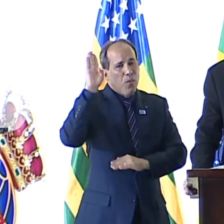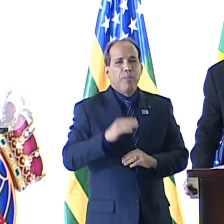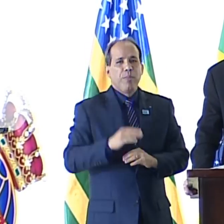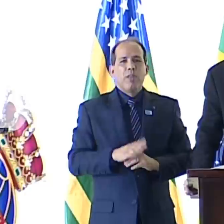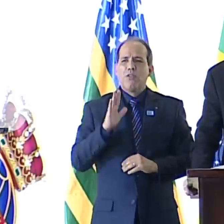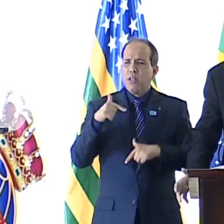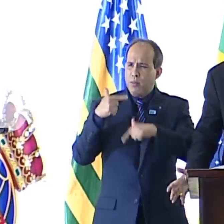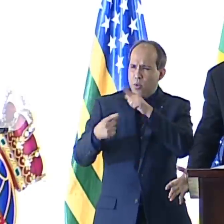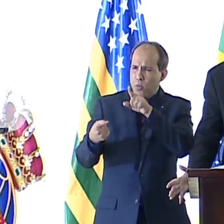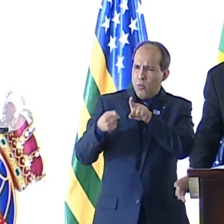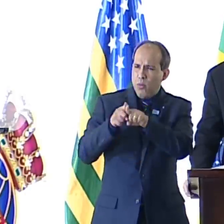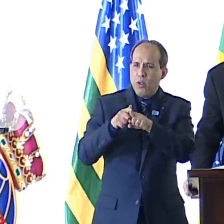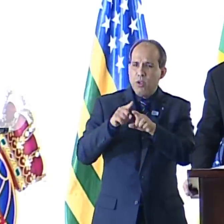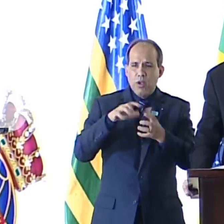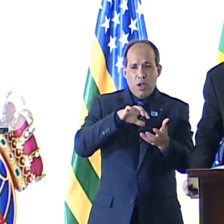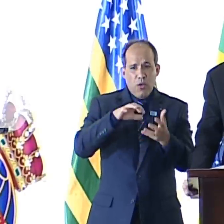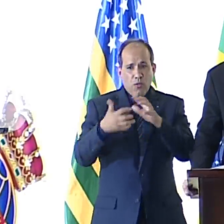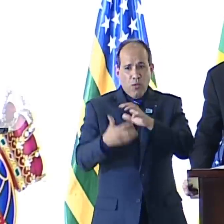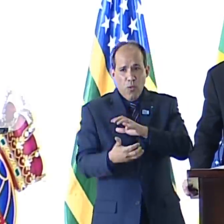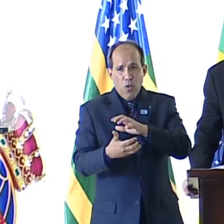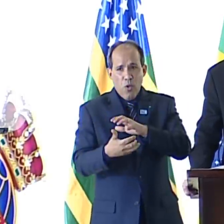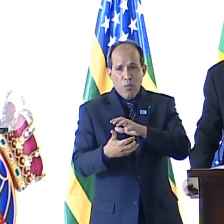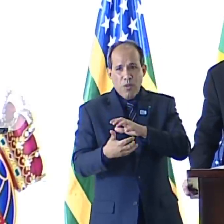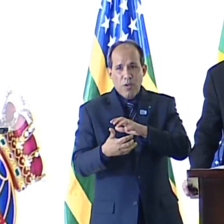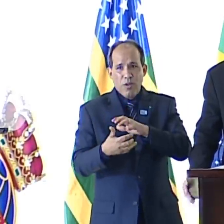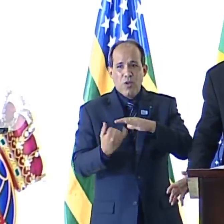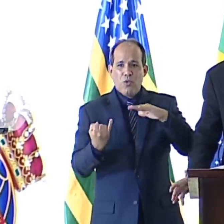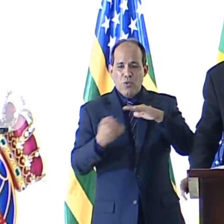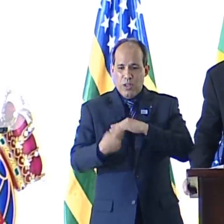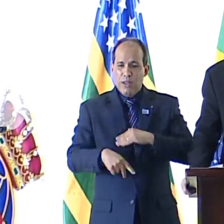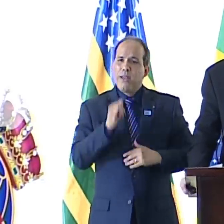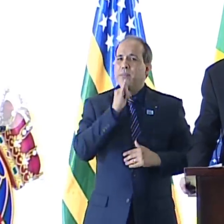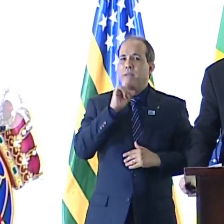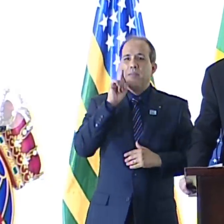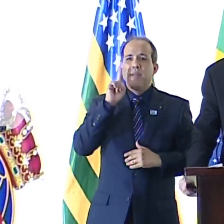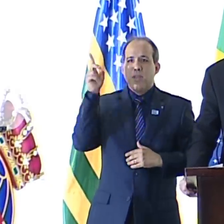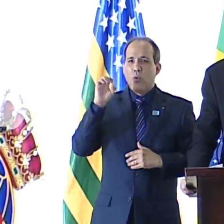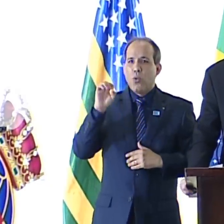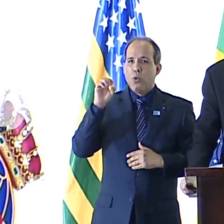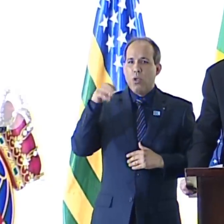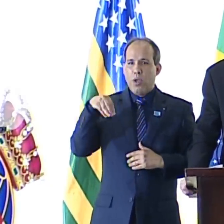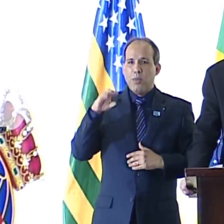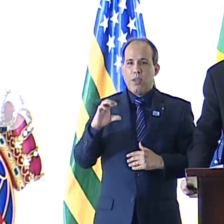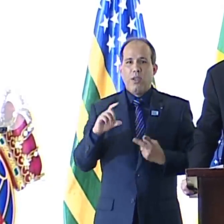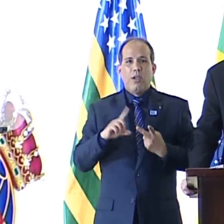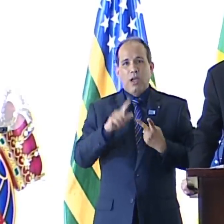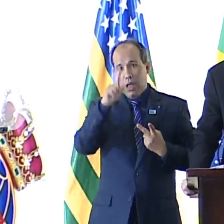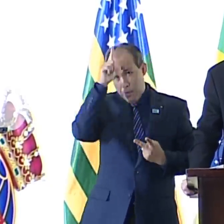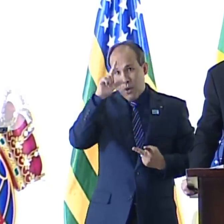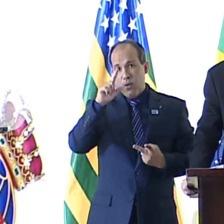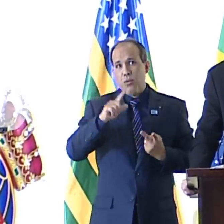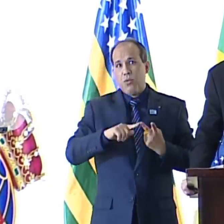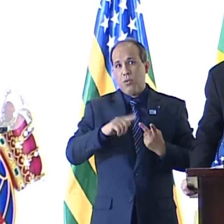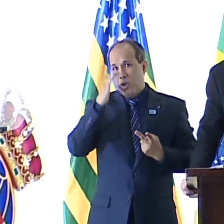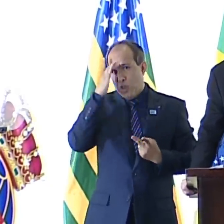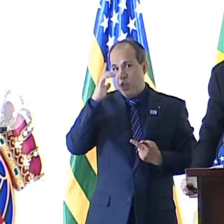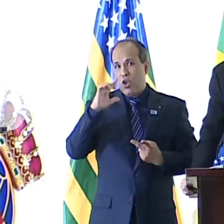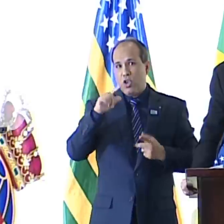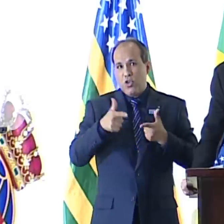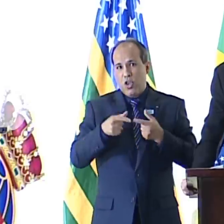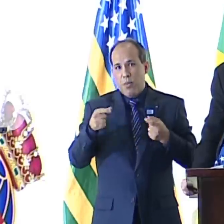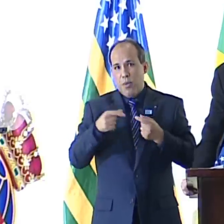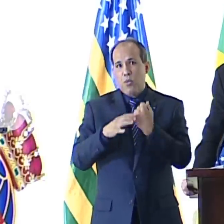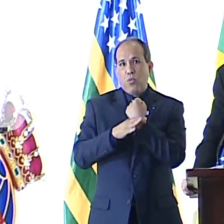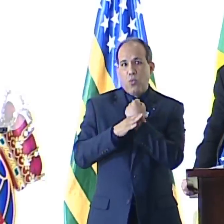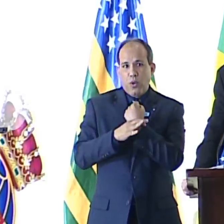grandes parceiros para a reforma das instituições multilaterais, por exemplo, com os Estados Unidos na OMC, com a Alemanha, Índia e Japão, no Conselho de Segurança nas